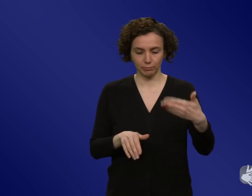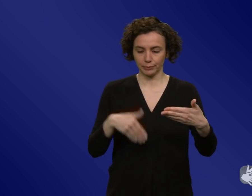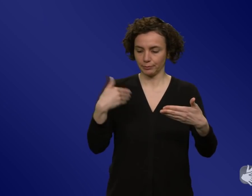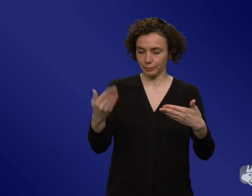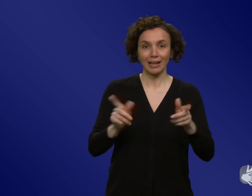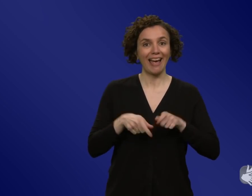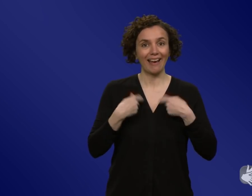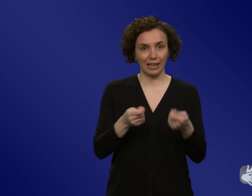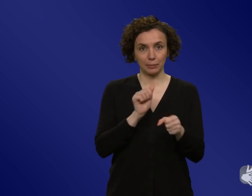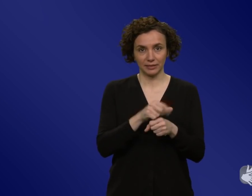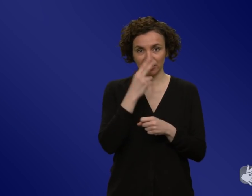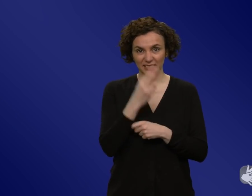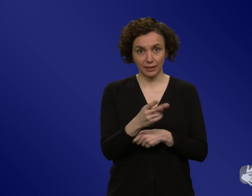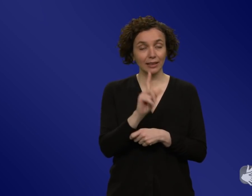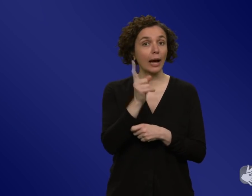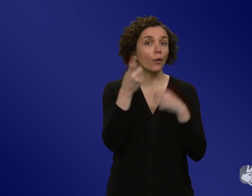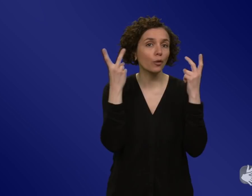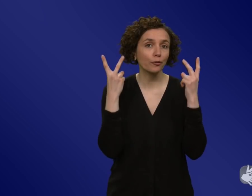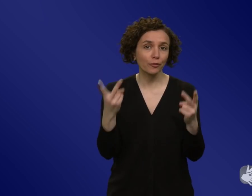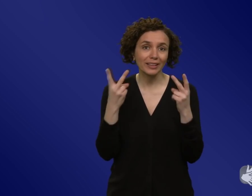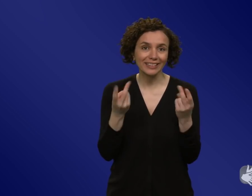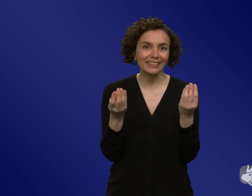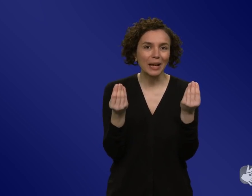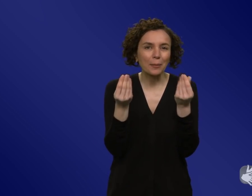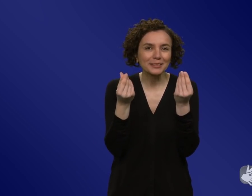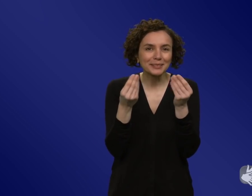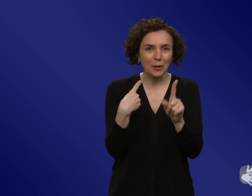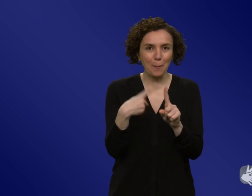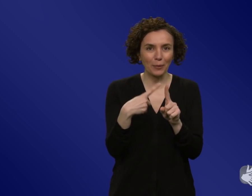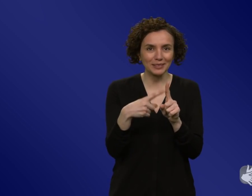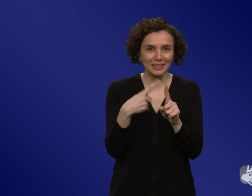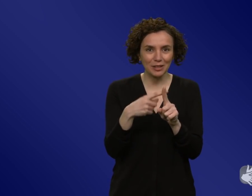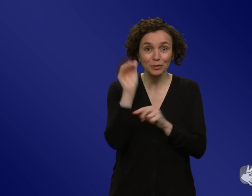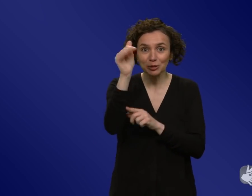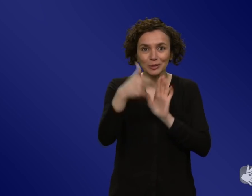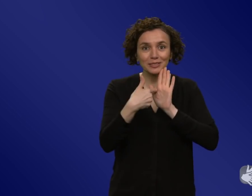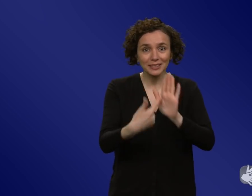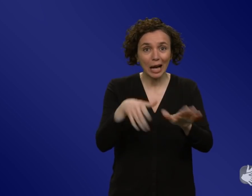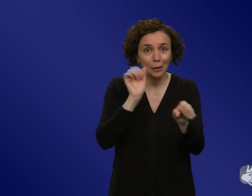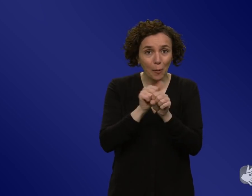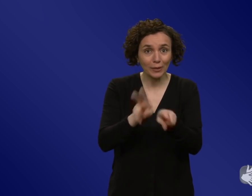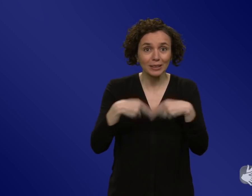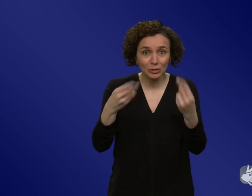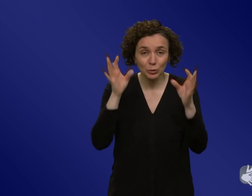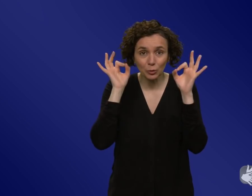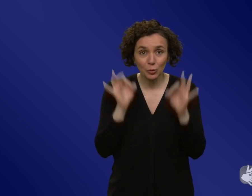dass auch die positive Emotionen, die man damit verbindet, helfen kann, sich eben in so harten Zeiten dann doch an die Maßnahmen zu halten.